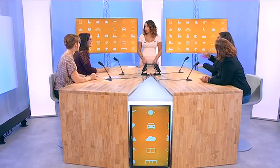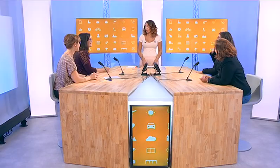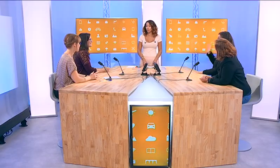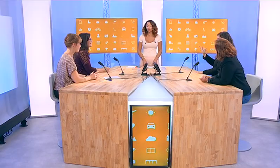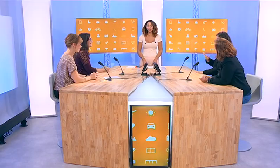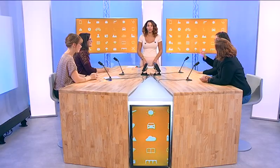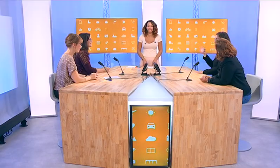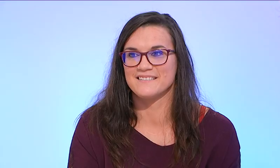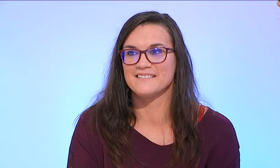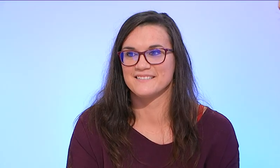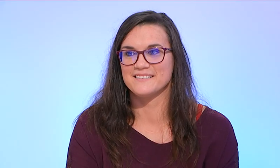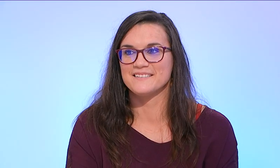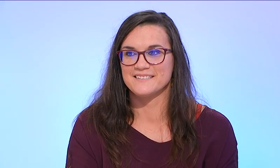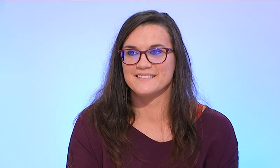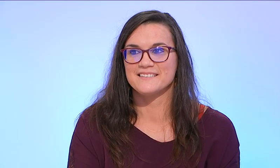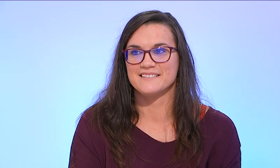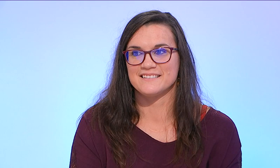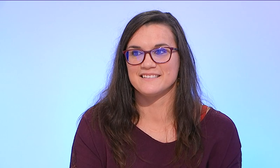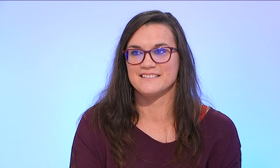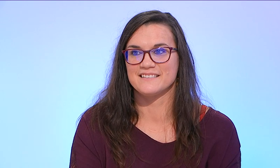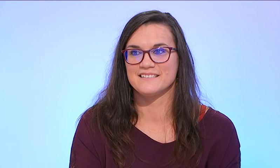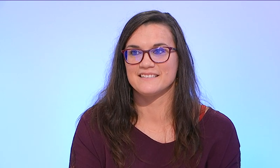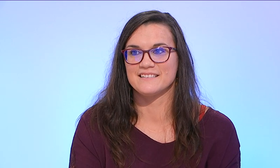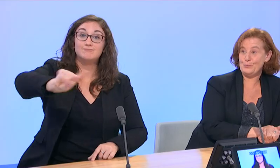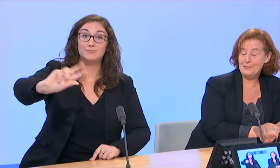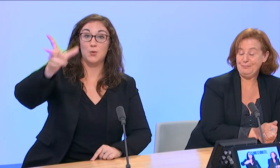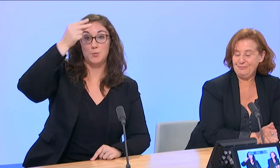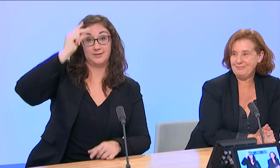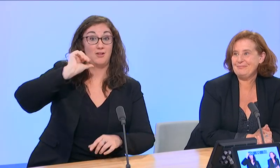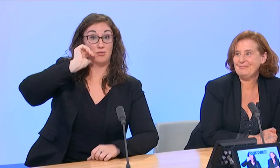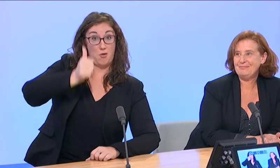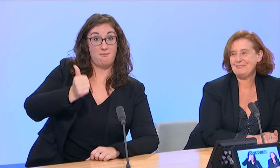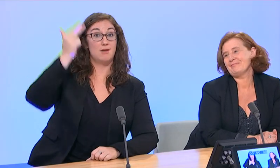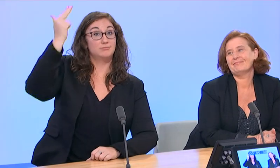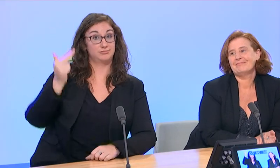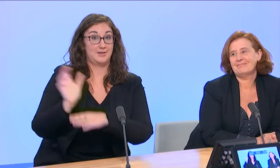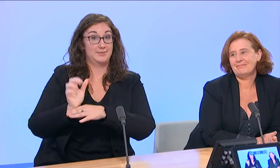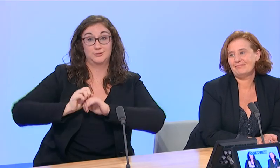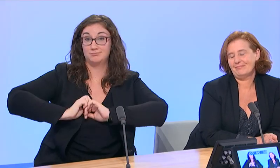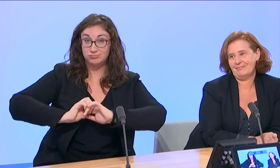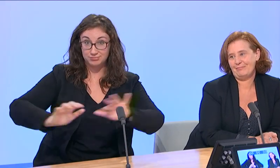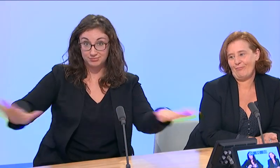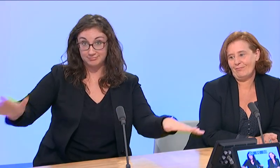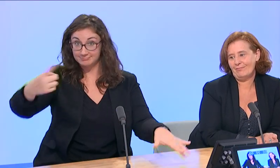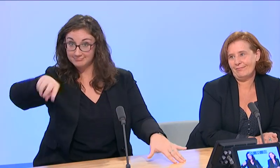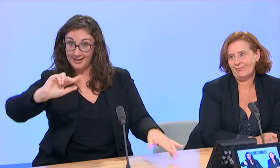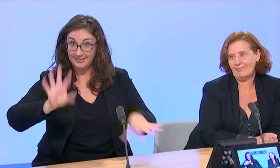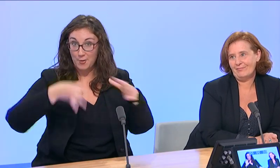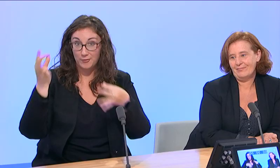ce plateau. Vous l'aurez compris, à partir du 23 septembre, de demain, vous allez pouvoir découvrir cette émission formidable. Merci d'être